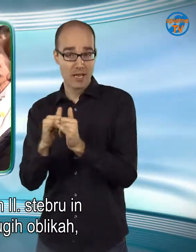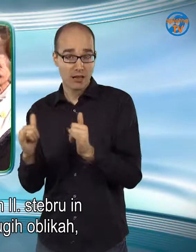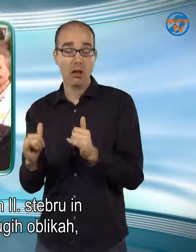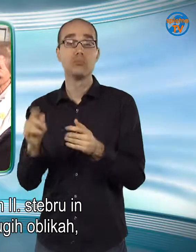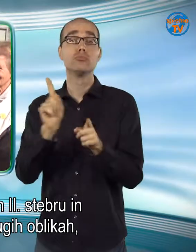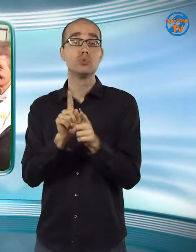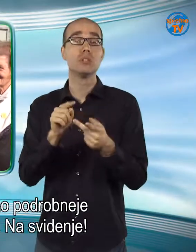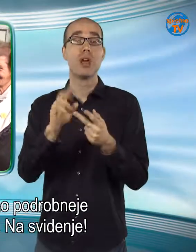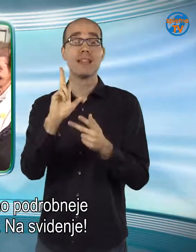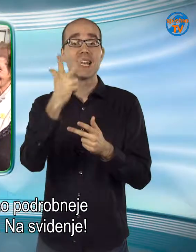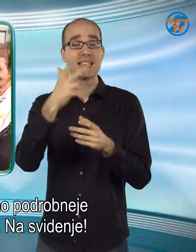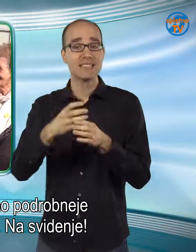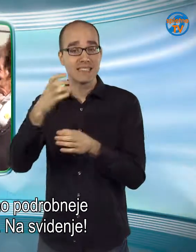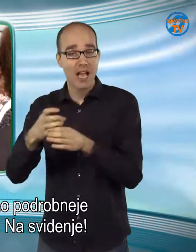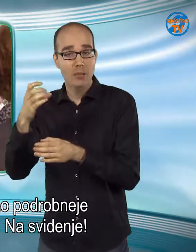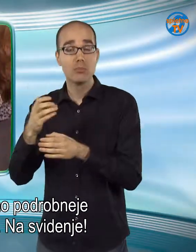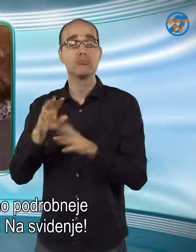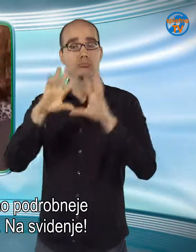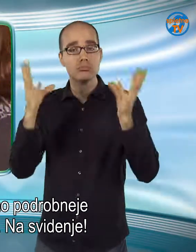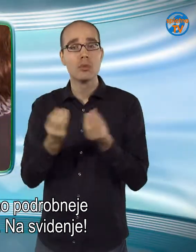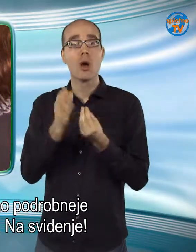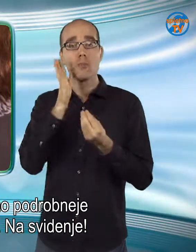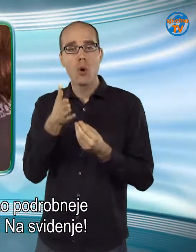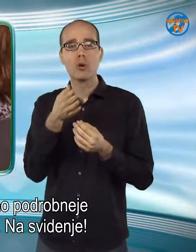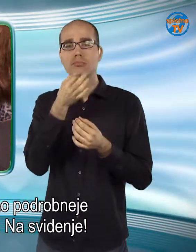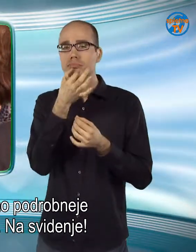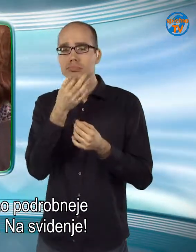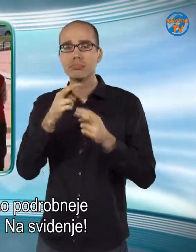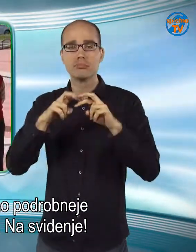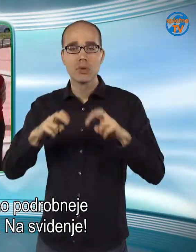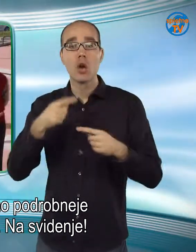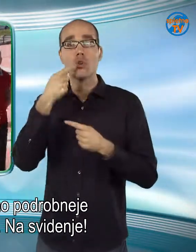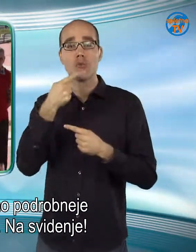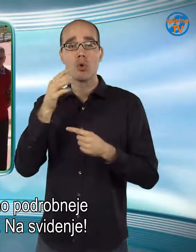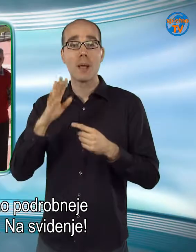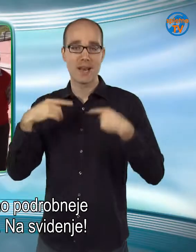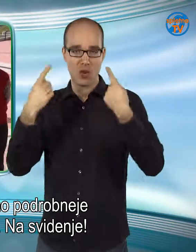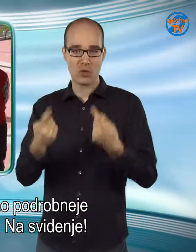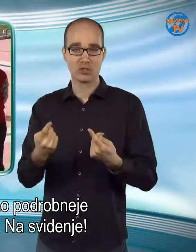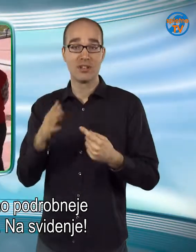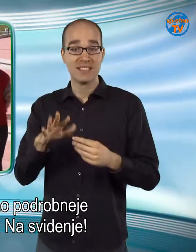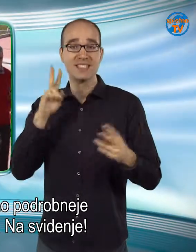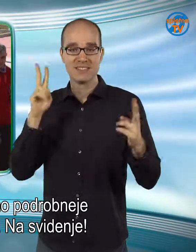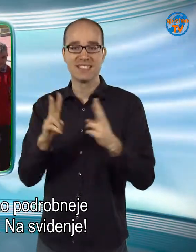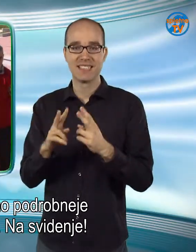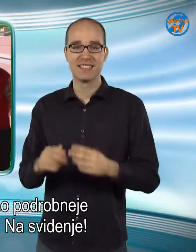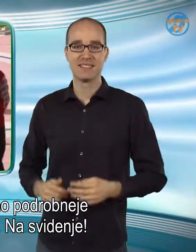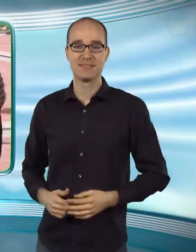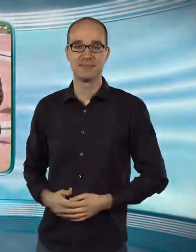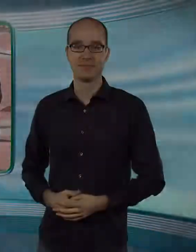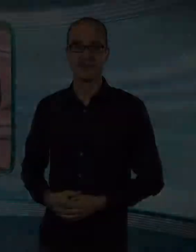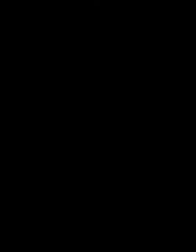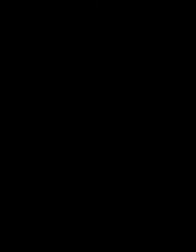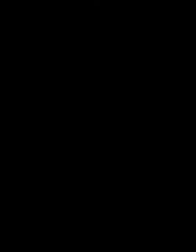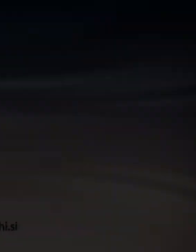vrčevanju v drugih oblikah, tretjemu stabru, pa bomo podrobneje govorili prihodnič. Na svidanje.